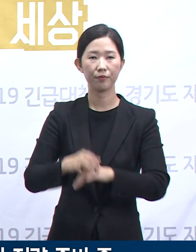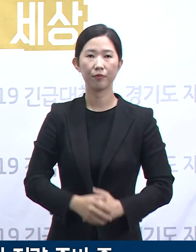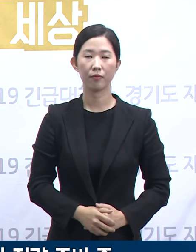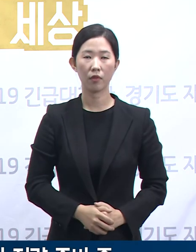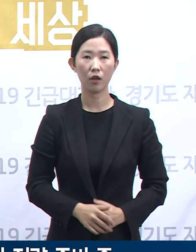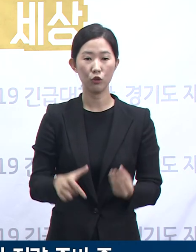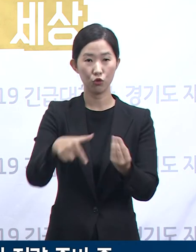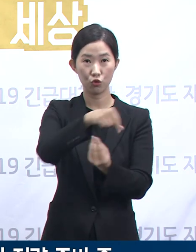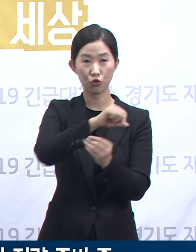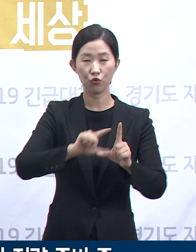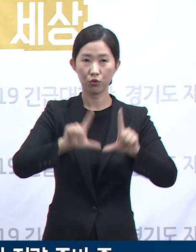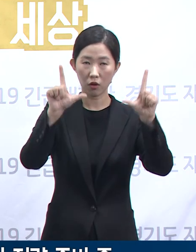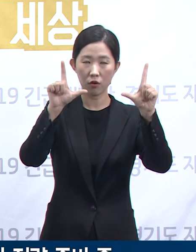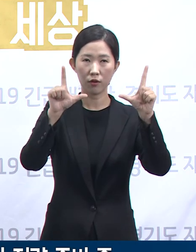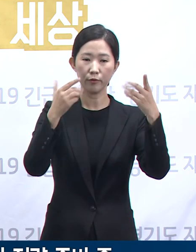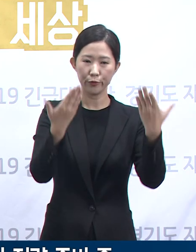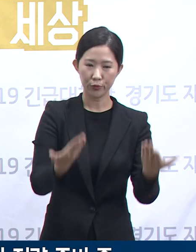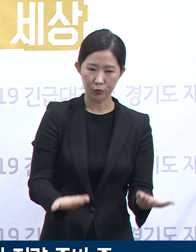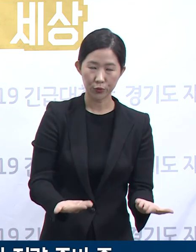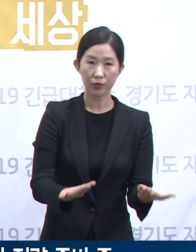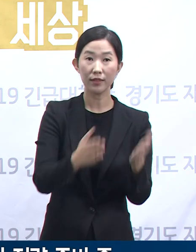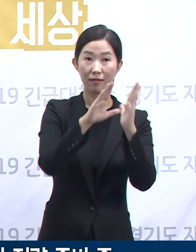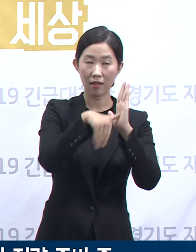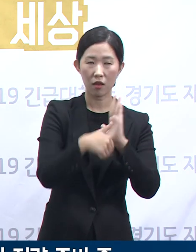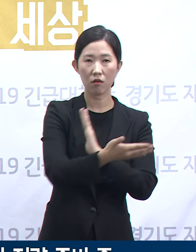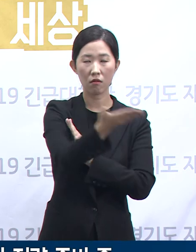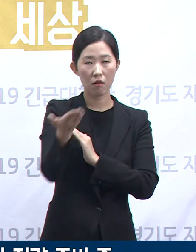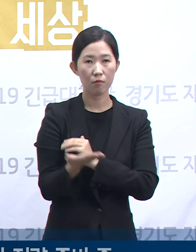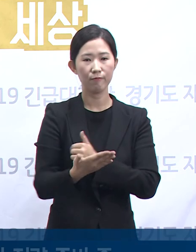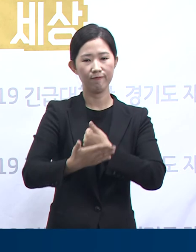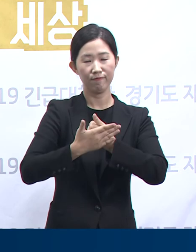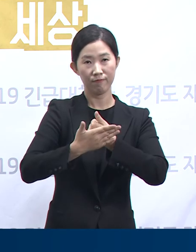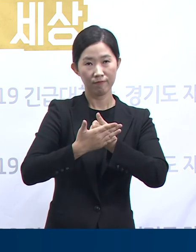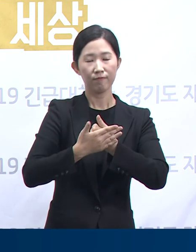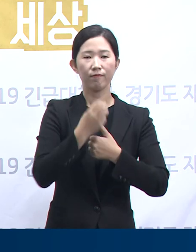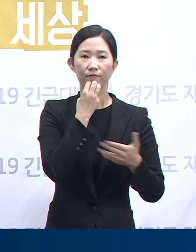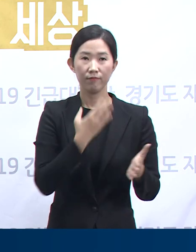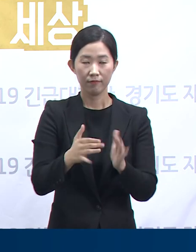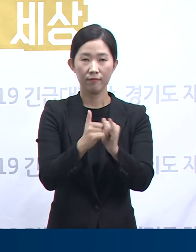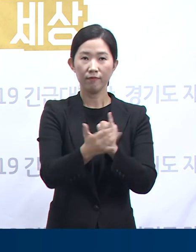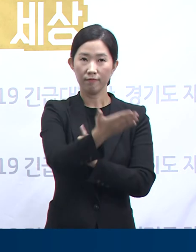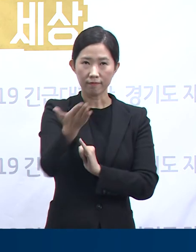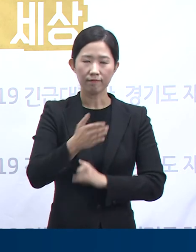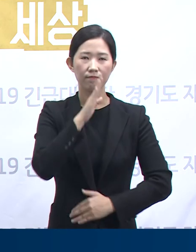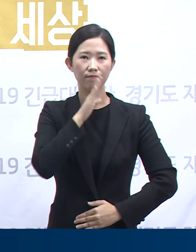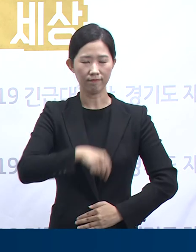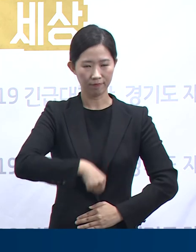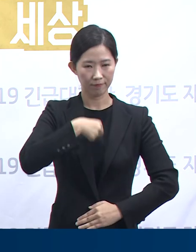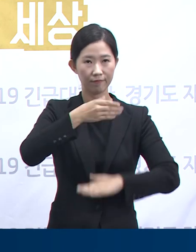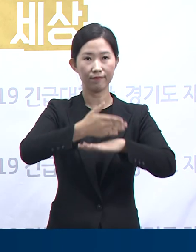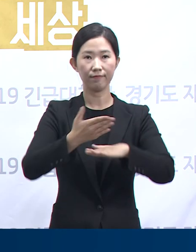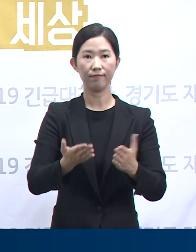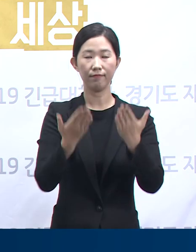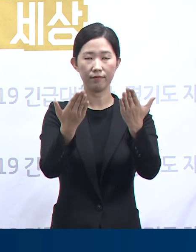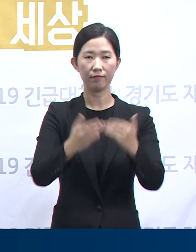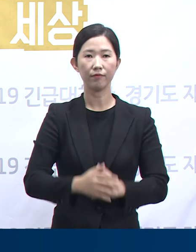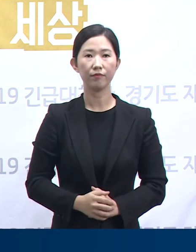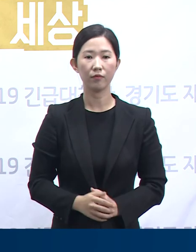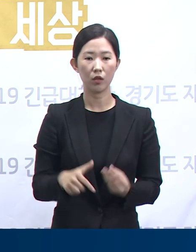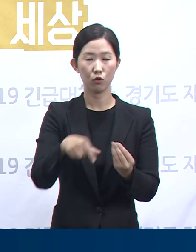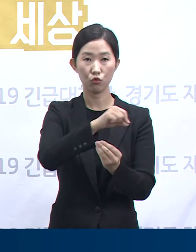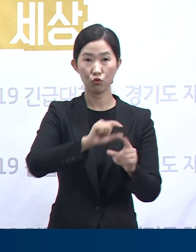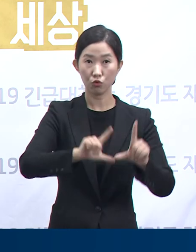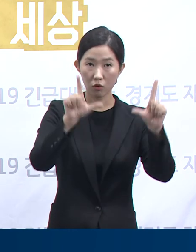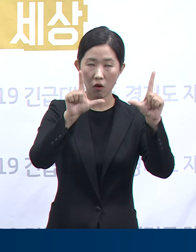추석 연휴 기간에도 방역조치 협조해 주신 도민 여러분께 진심으로 감사드립니다. 추석 연휴